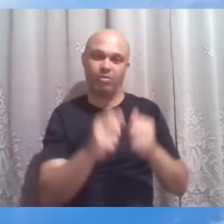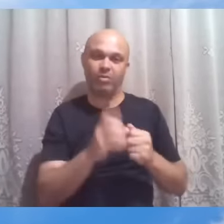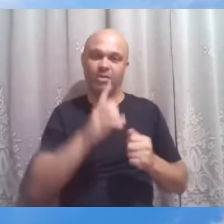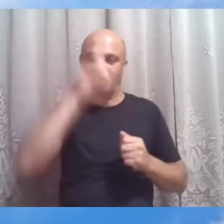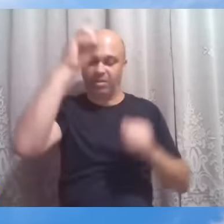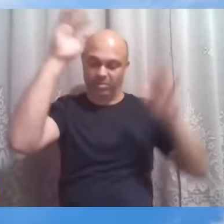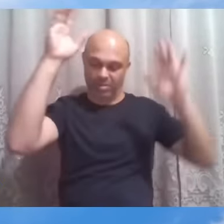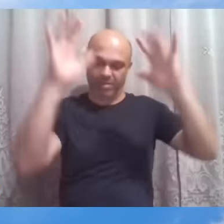abençoe Deus abençoe Obrigado.